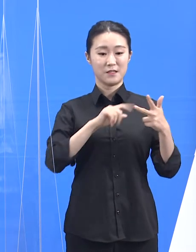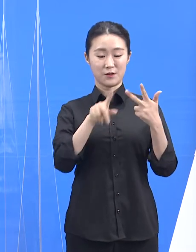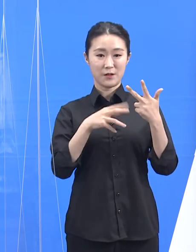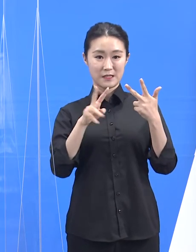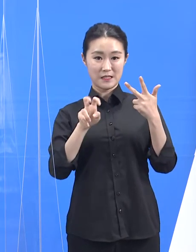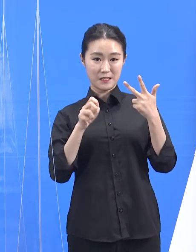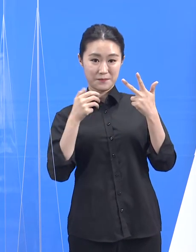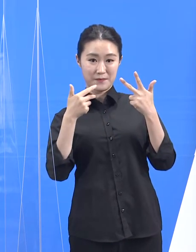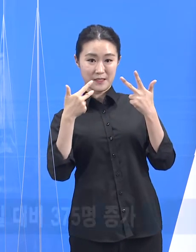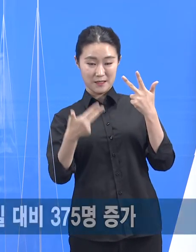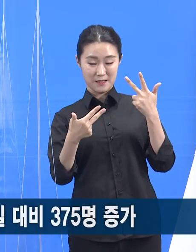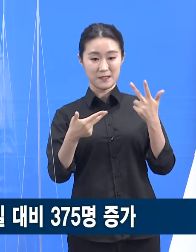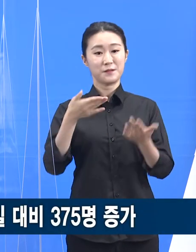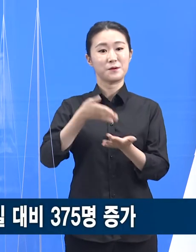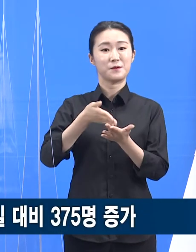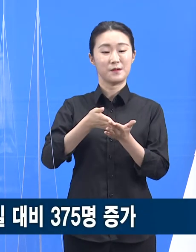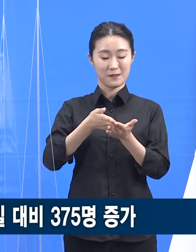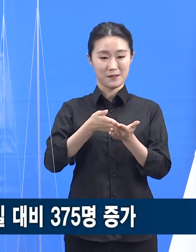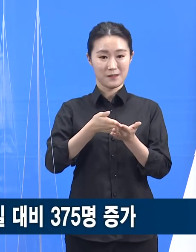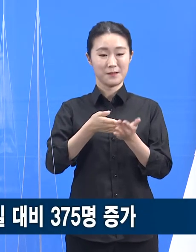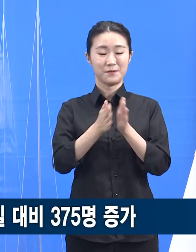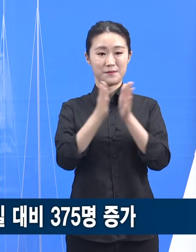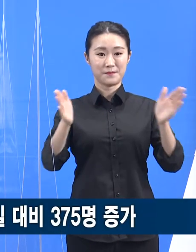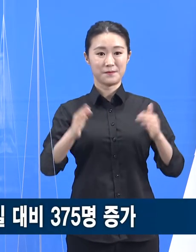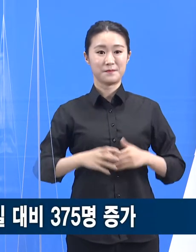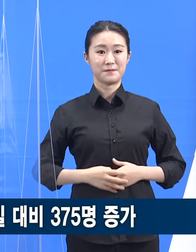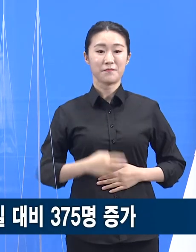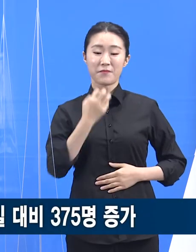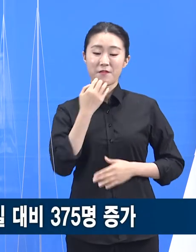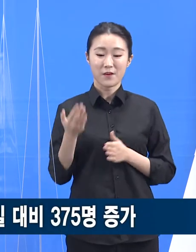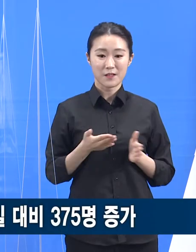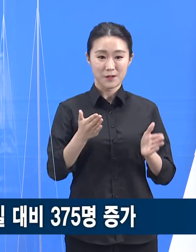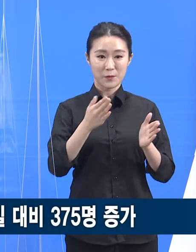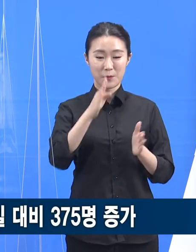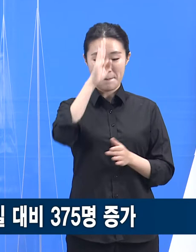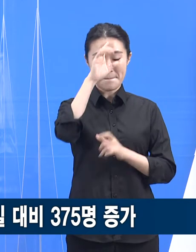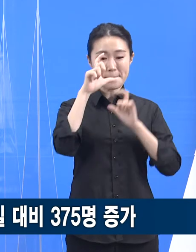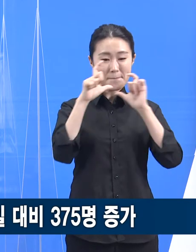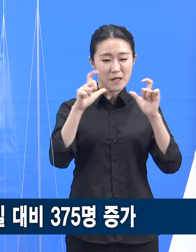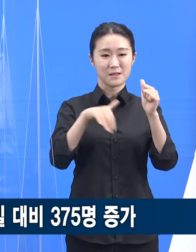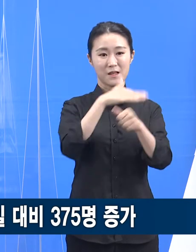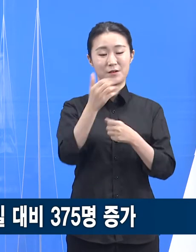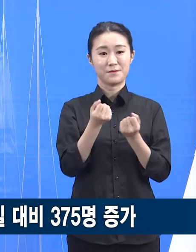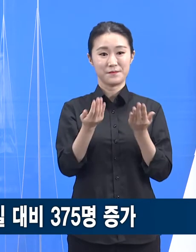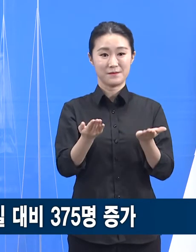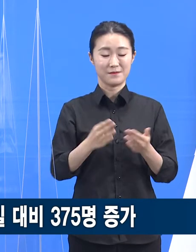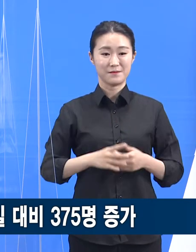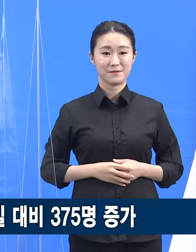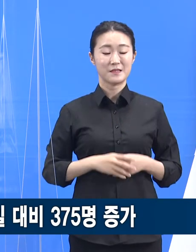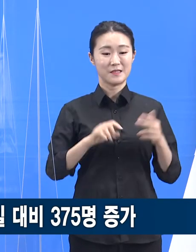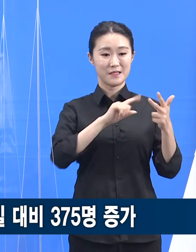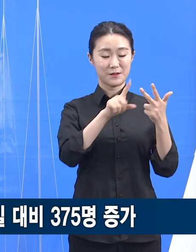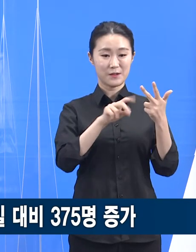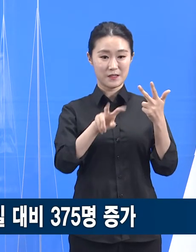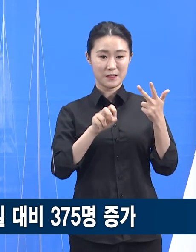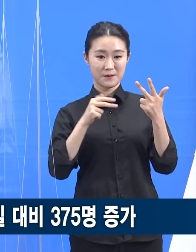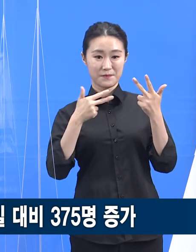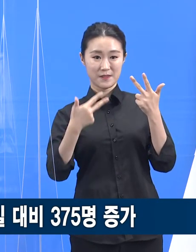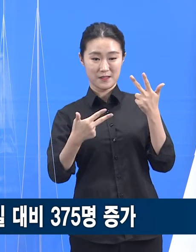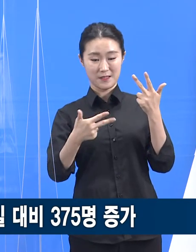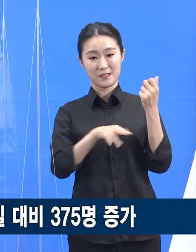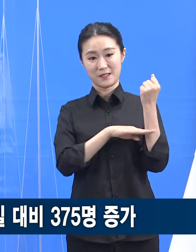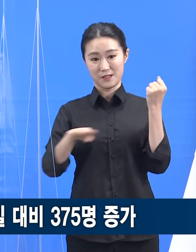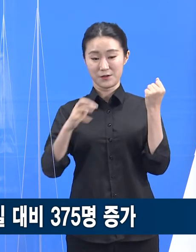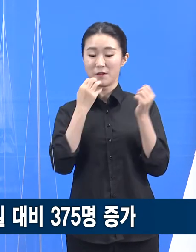기자회견을 시작하겠습니다. 먼저 경기도 확진자 발생 현황입니다. 7월 27일 0시 기준 경기도